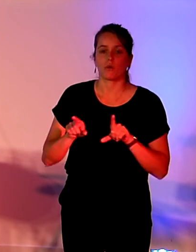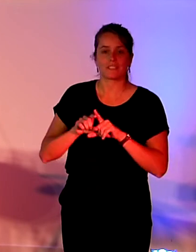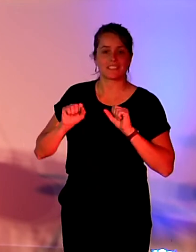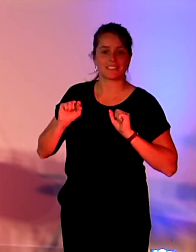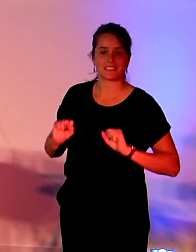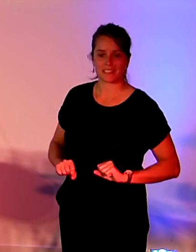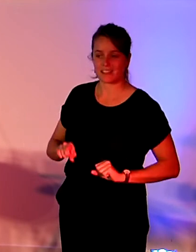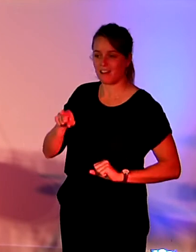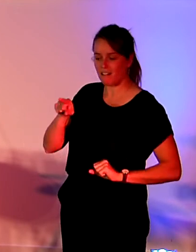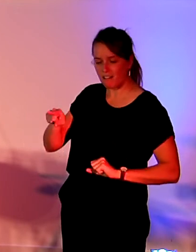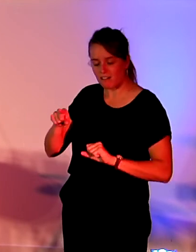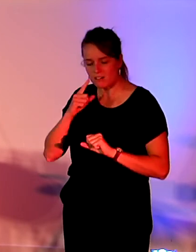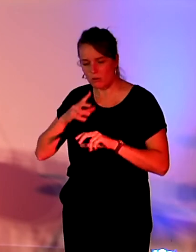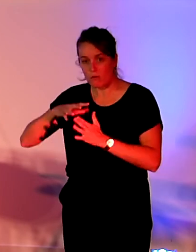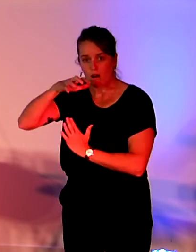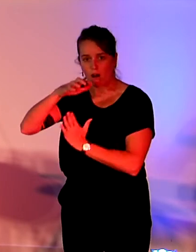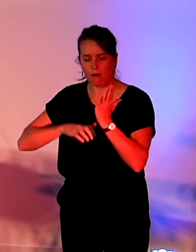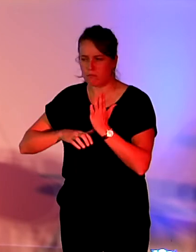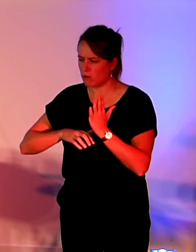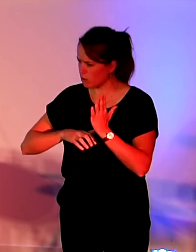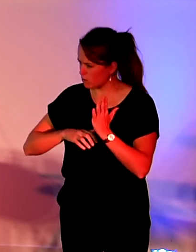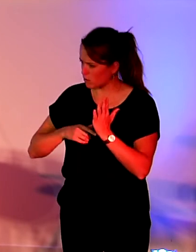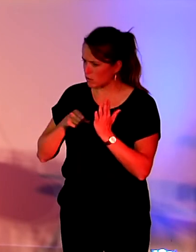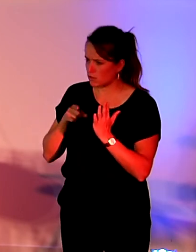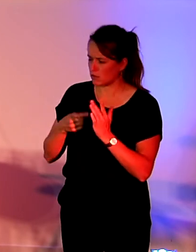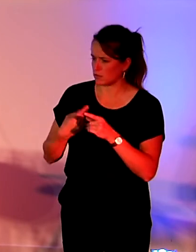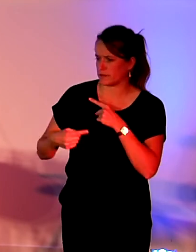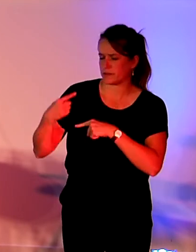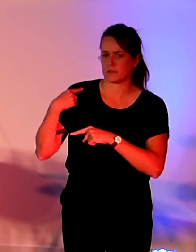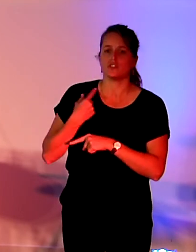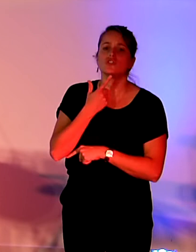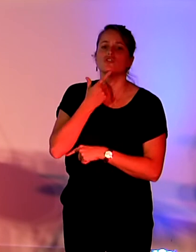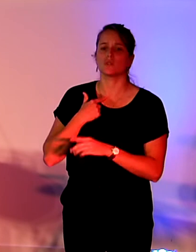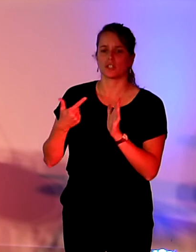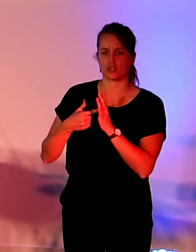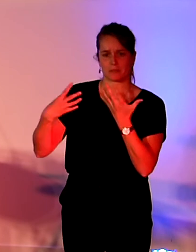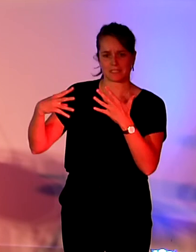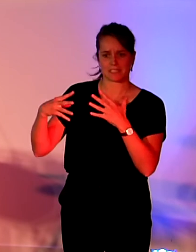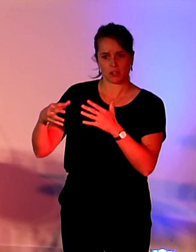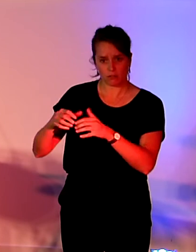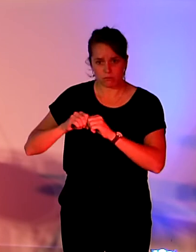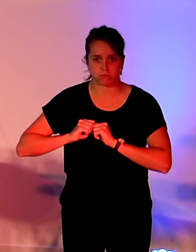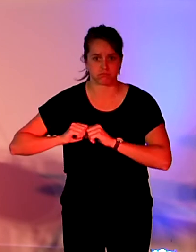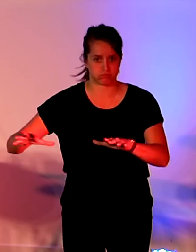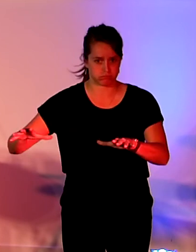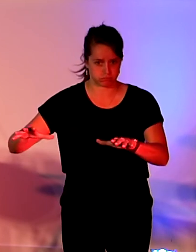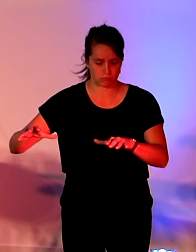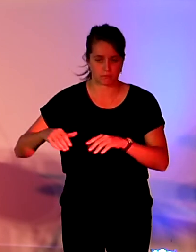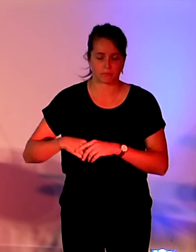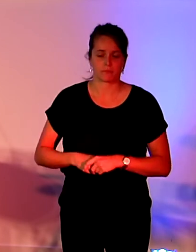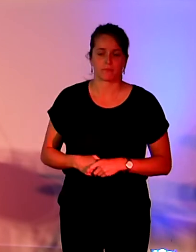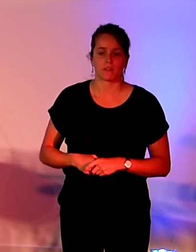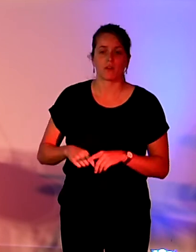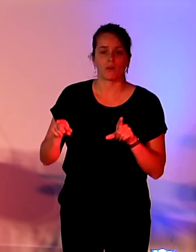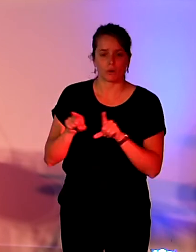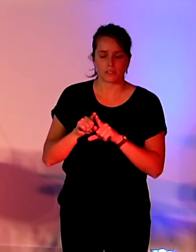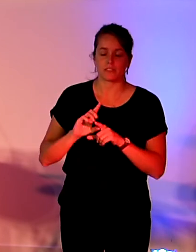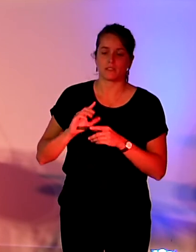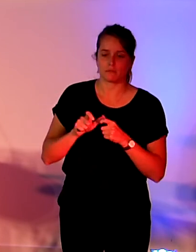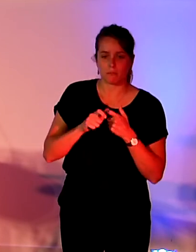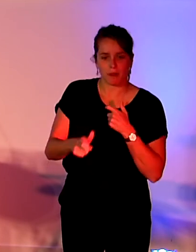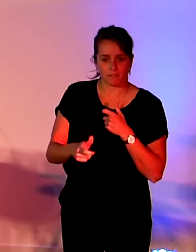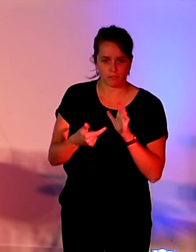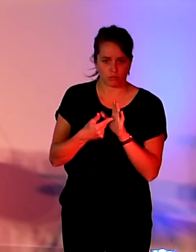environnementale du numérique qui est publié en juin 2019. Puis en 2020, le Conseil national